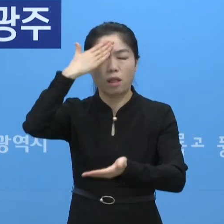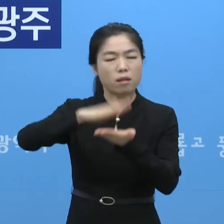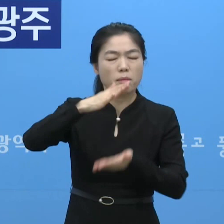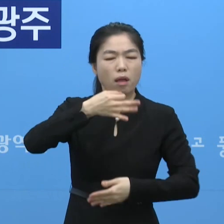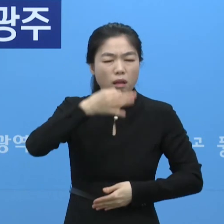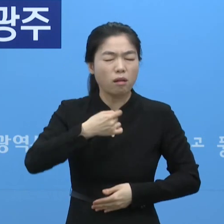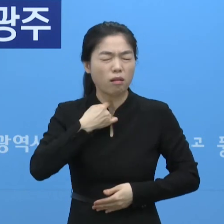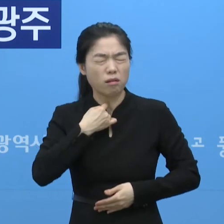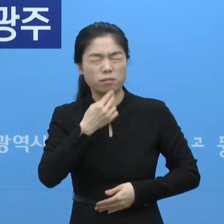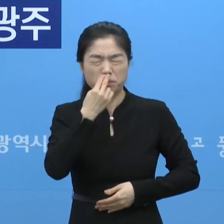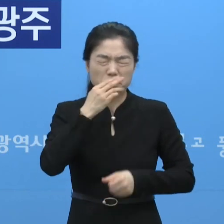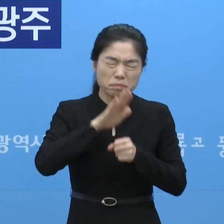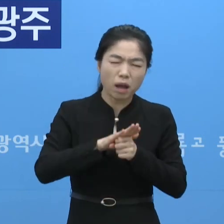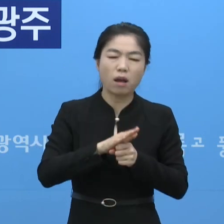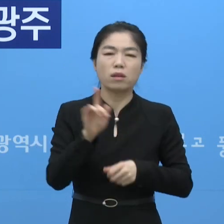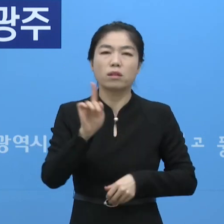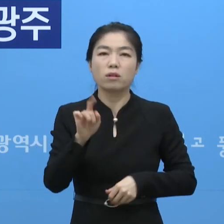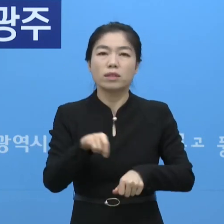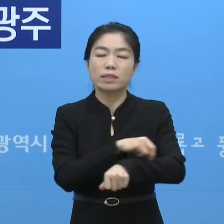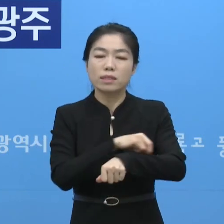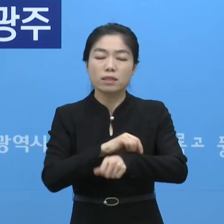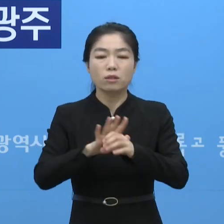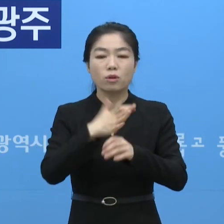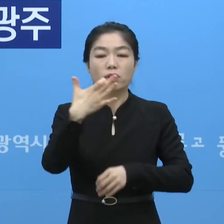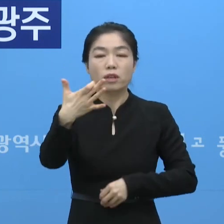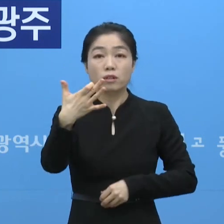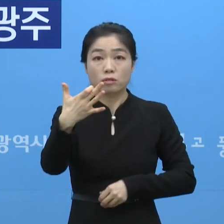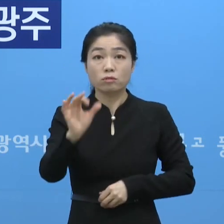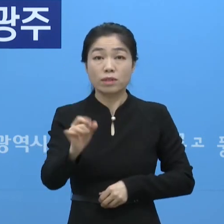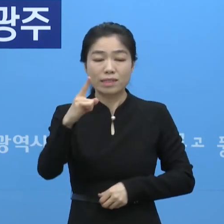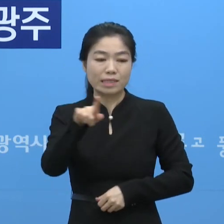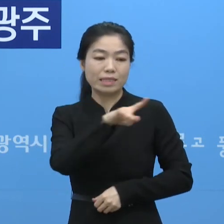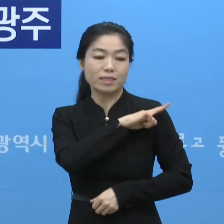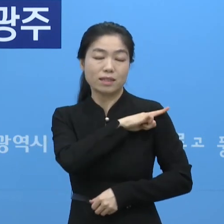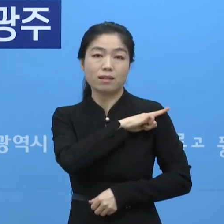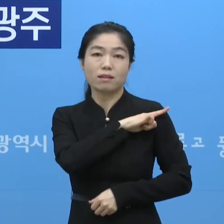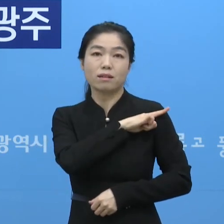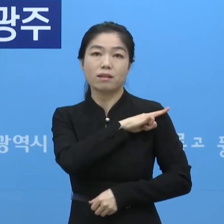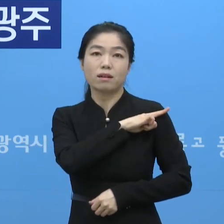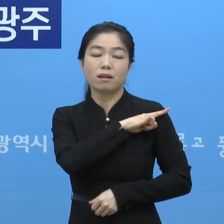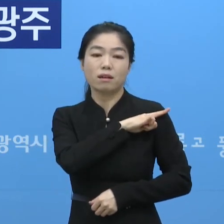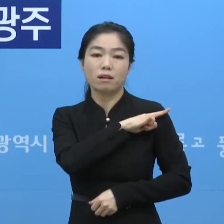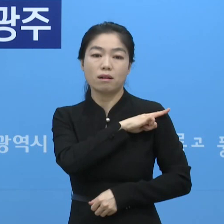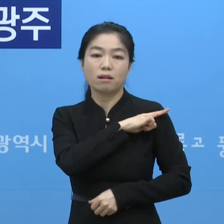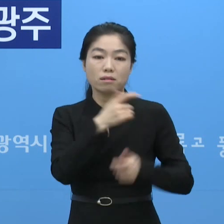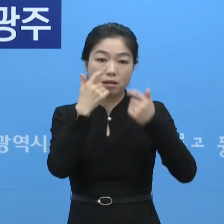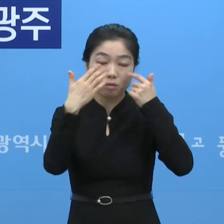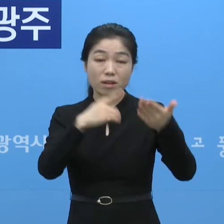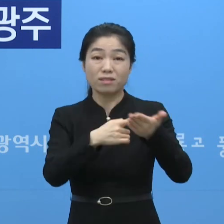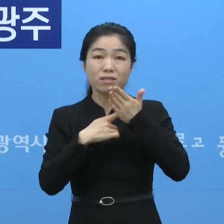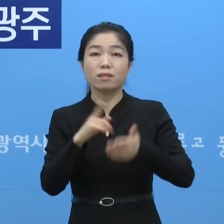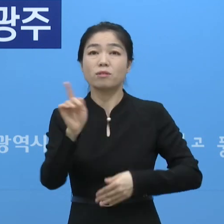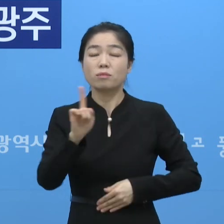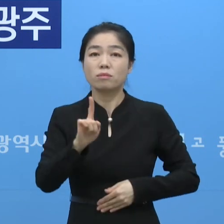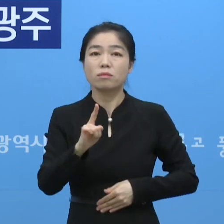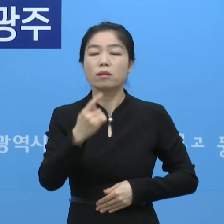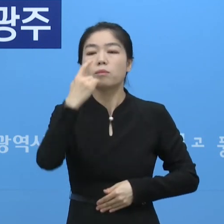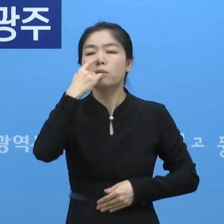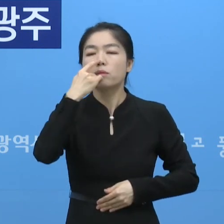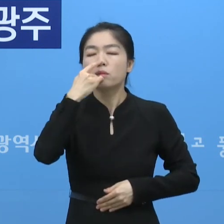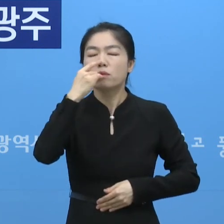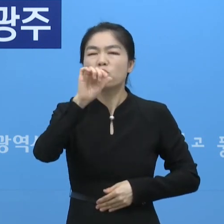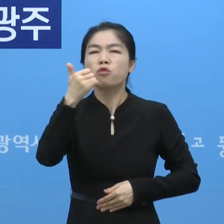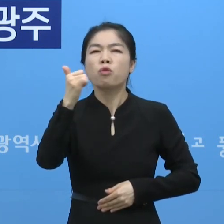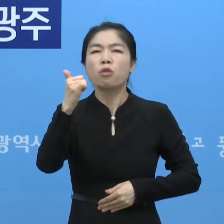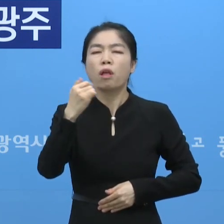기침, 인후통, 코막힘 그리고 특히 코로나19에서 가장 두드러진 증상은 후각